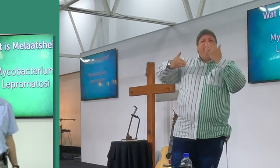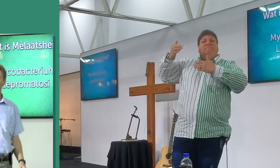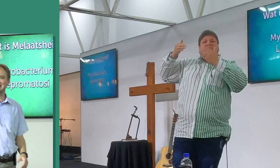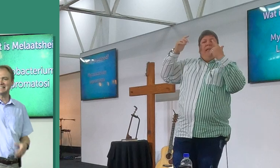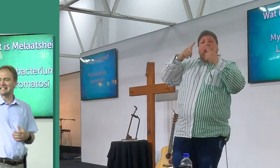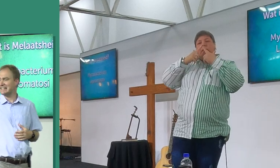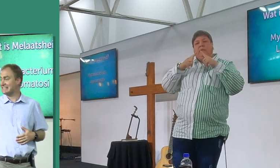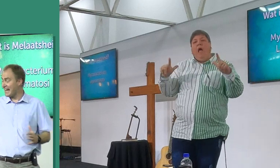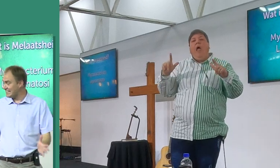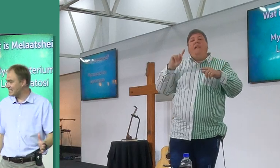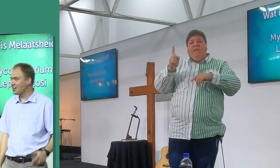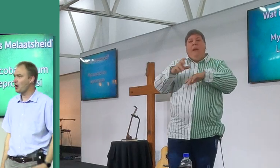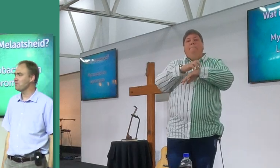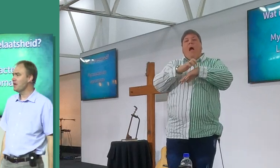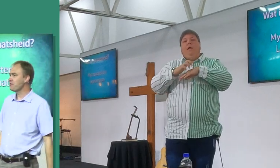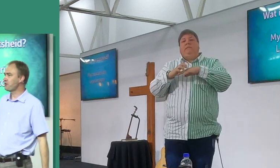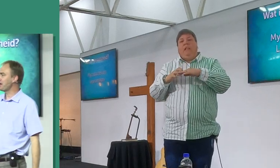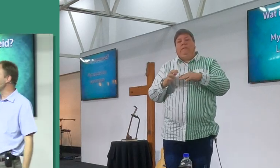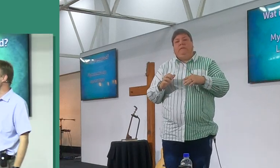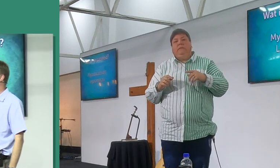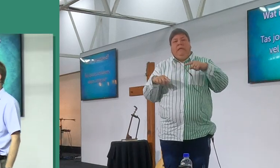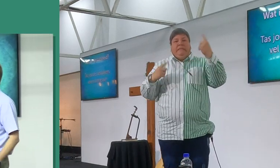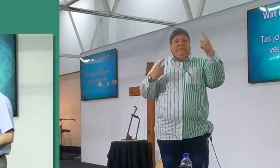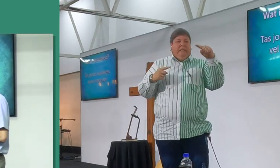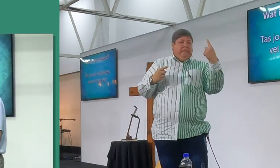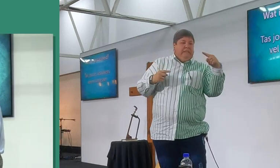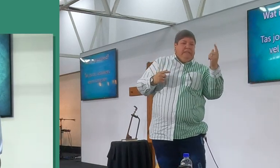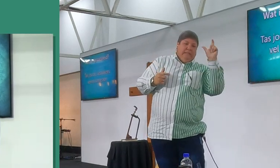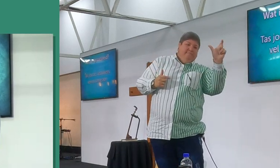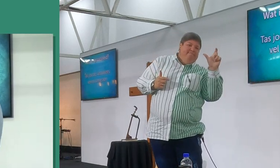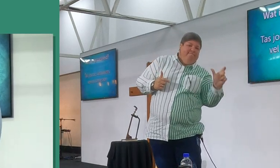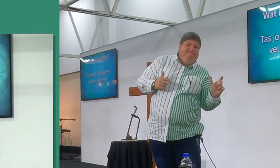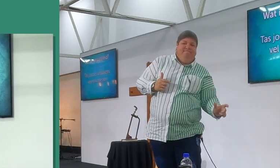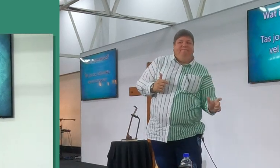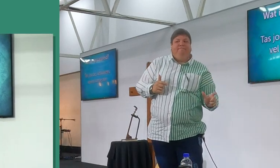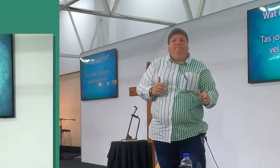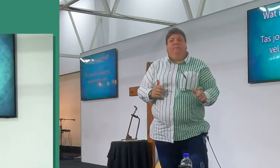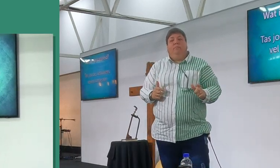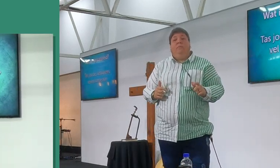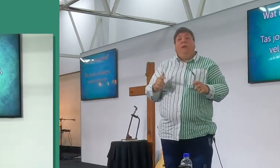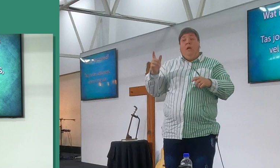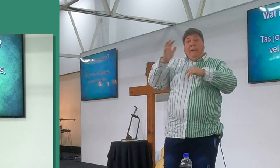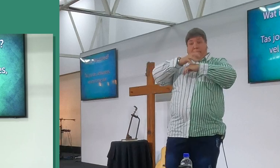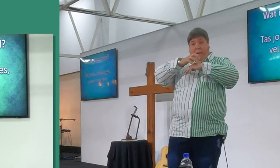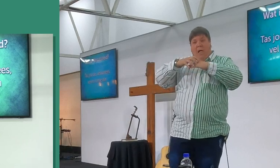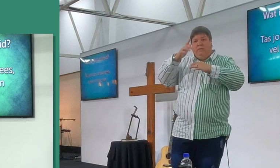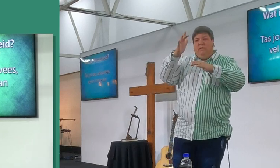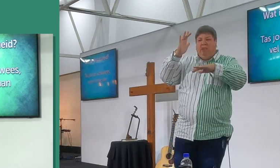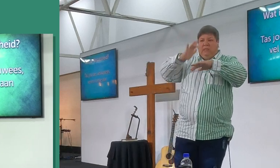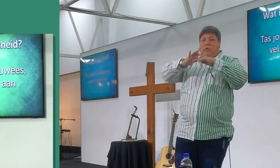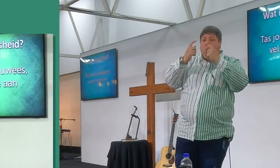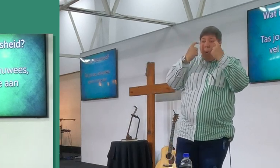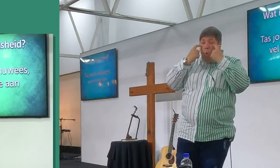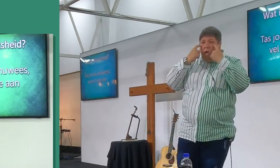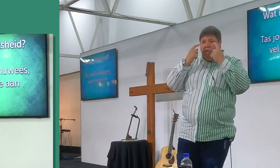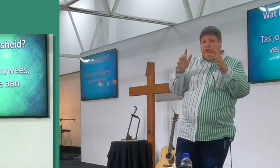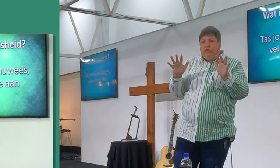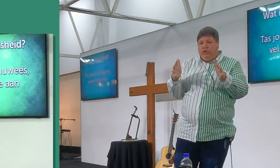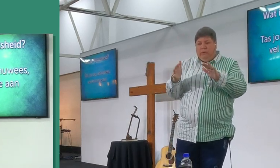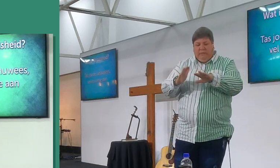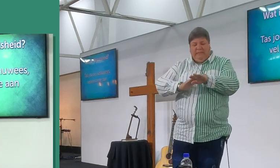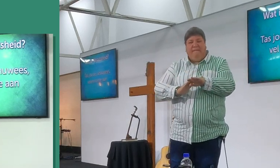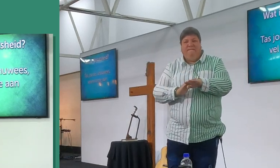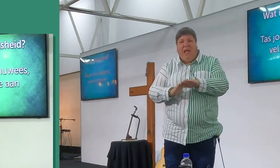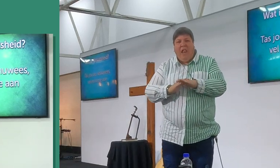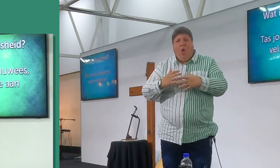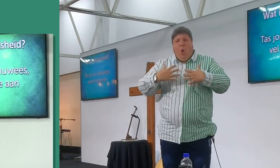Ok, so, dis die technische naam, vir my laatseid, en my laatseid, tas jou oe, en jou senewees, en jou vel, en dit tas jou longe